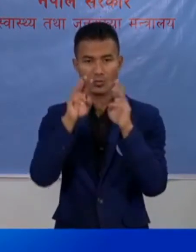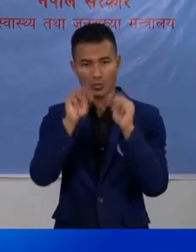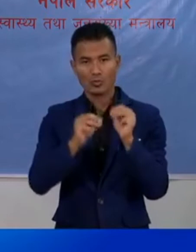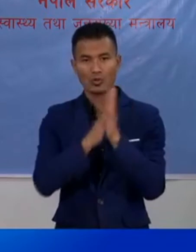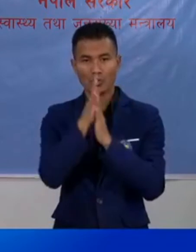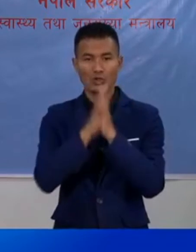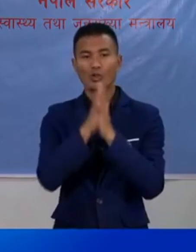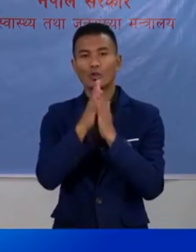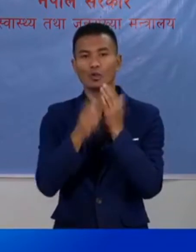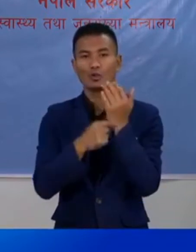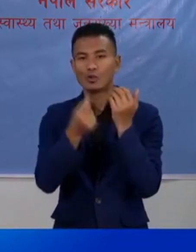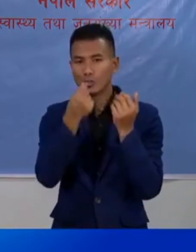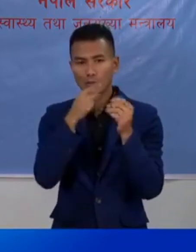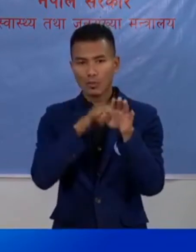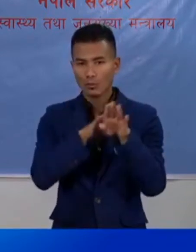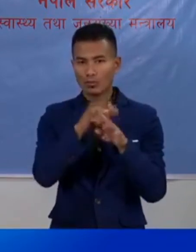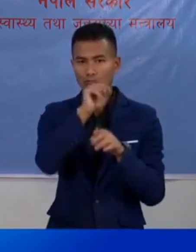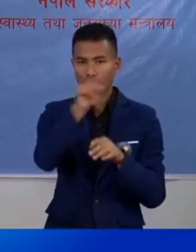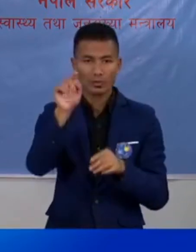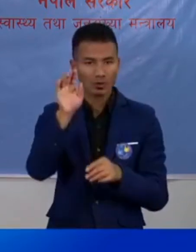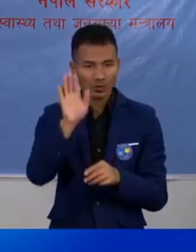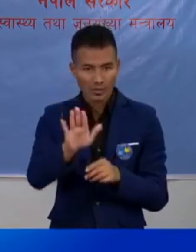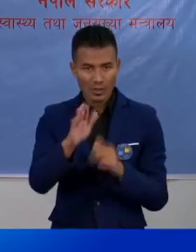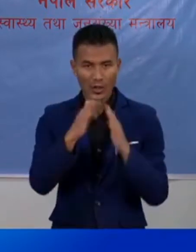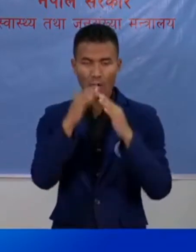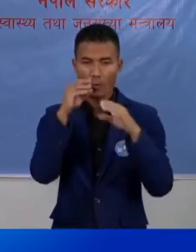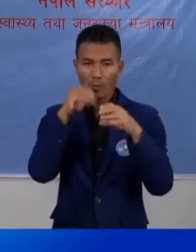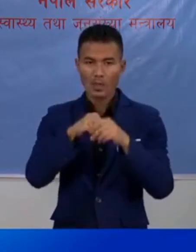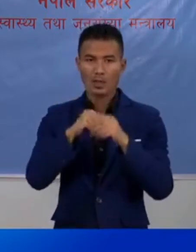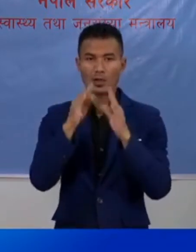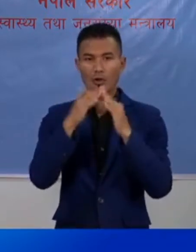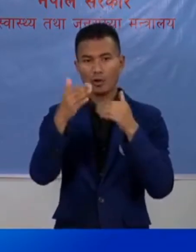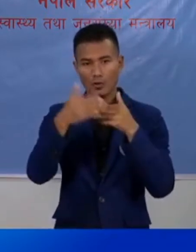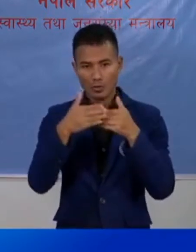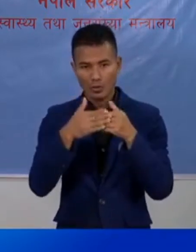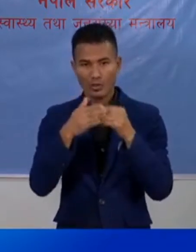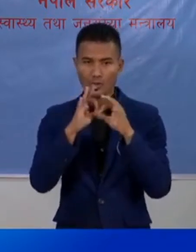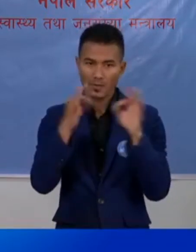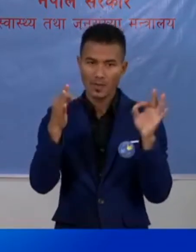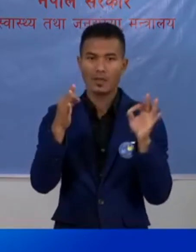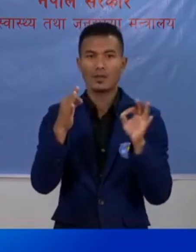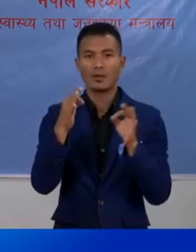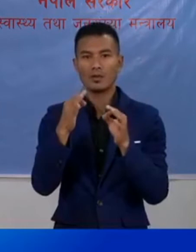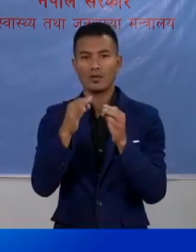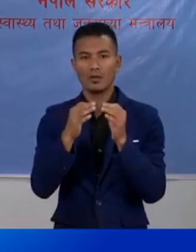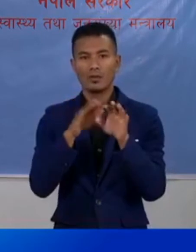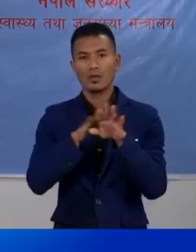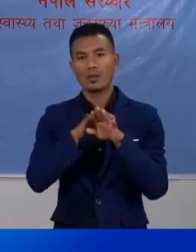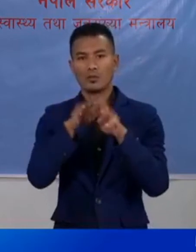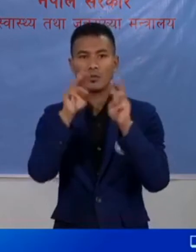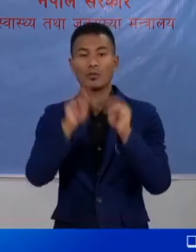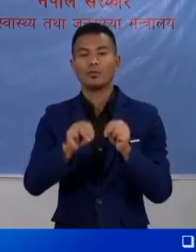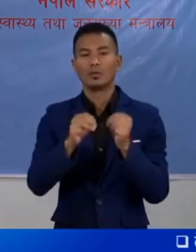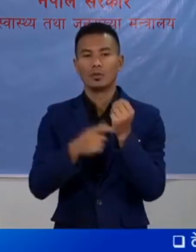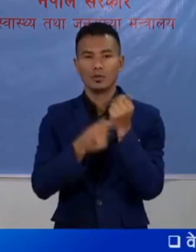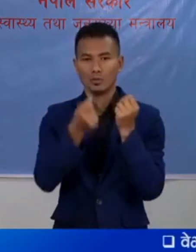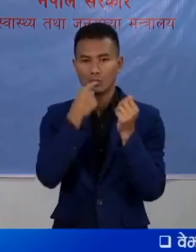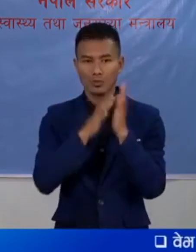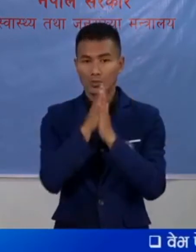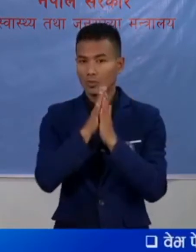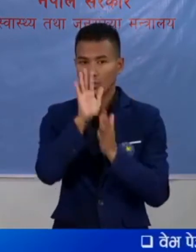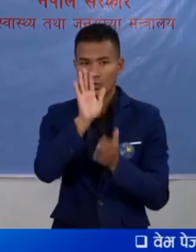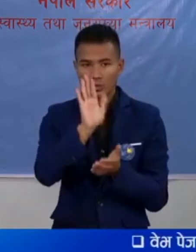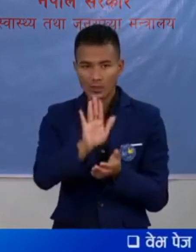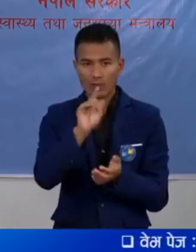बाट भरीपुन तेस हो आमरो घर भीत्र आमरो घर वरीपरी विविन्न जड़ी बुटी बहु मुल्या जड़ी बुटी हरू छन जो